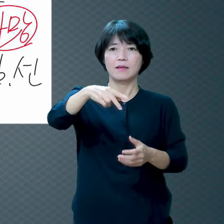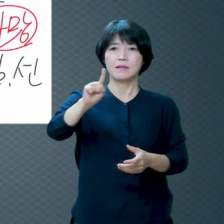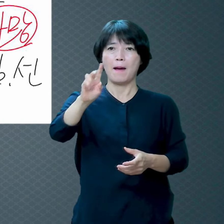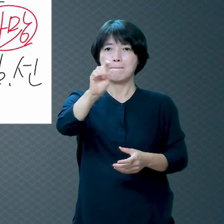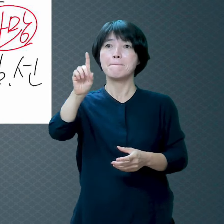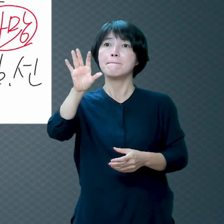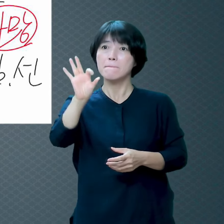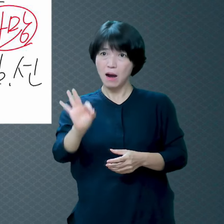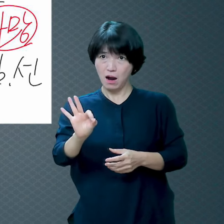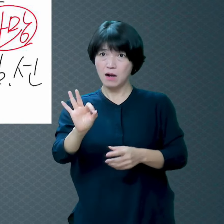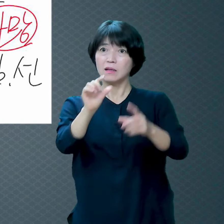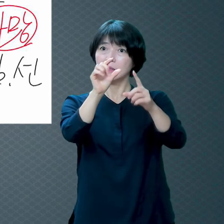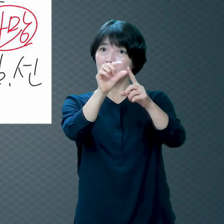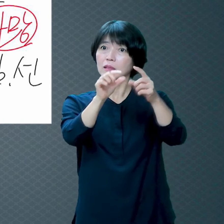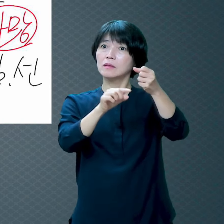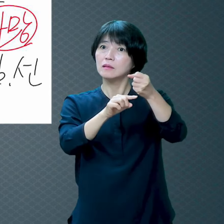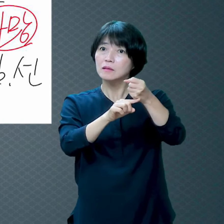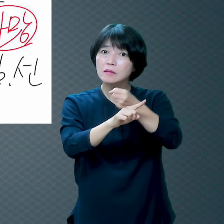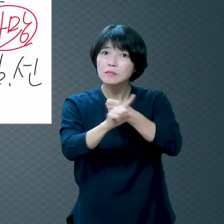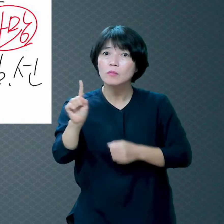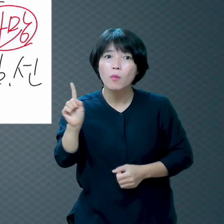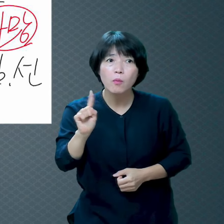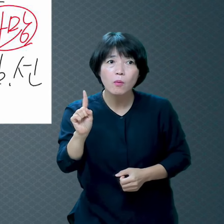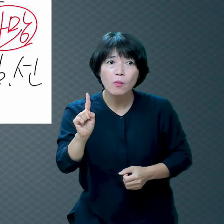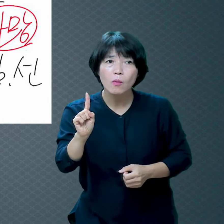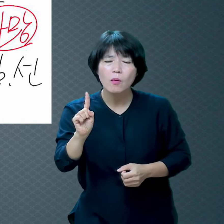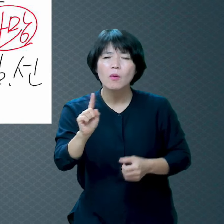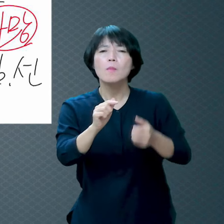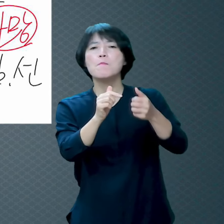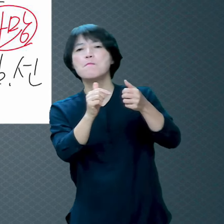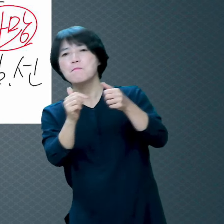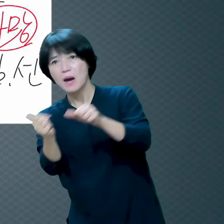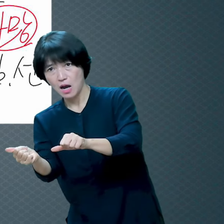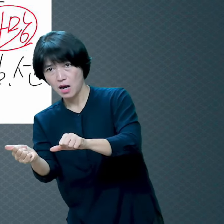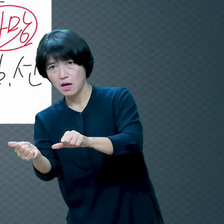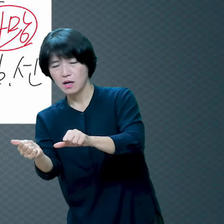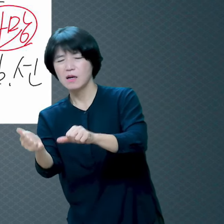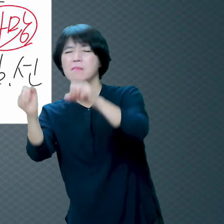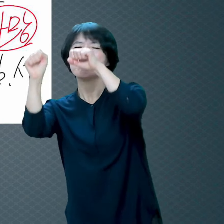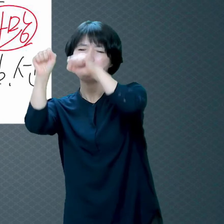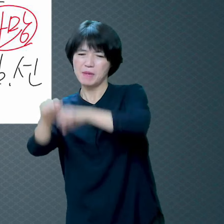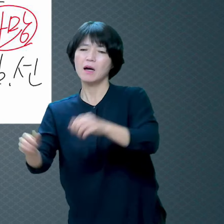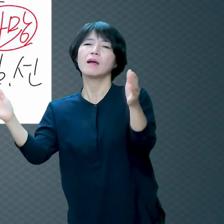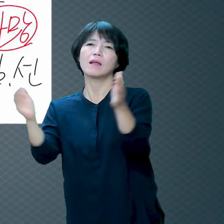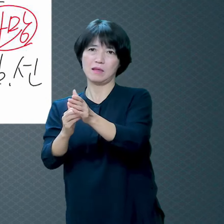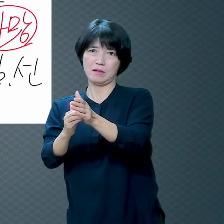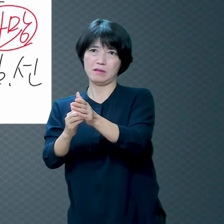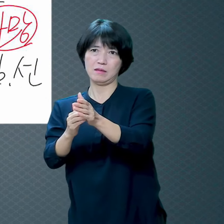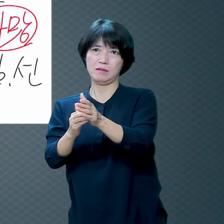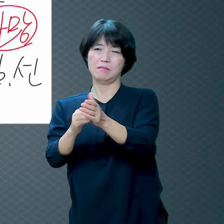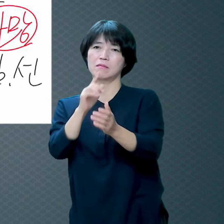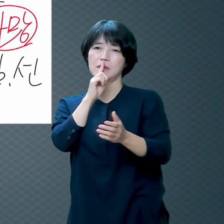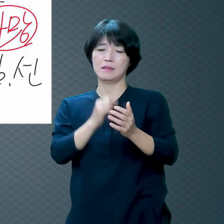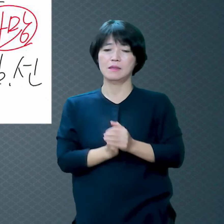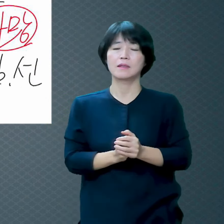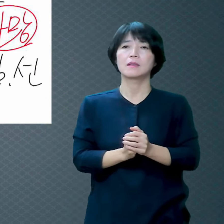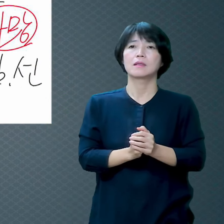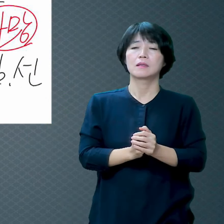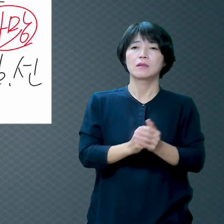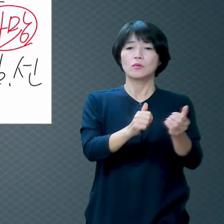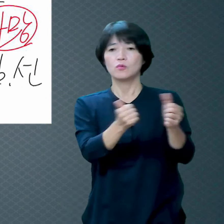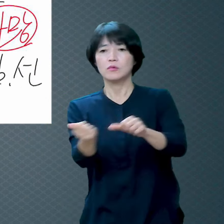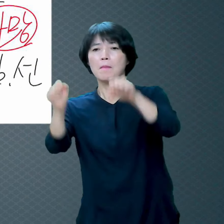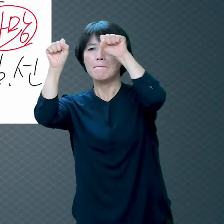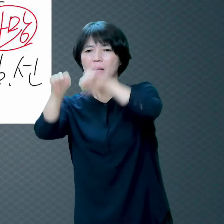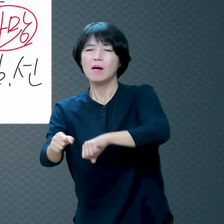사망이라고 하는 말은 죽어서 망했다 그 뜻이에요 그 망하는